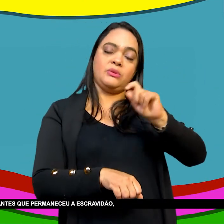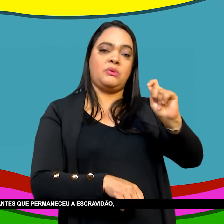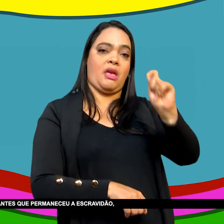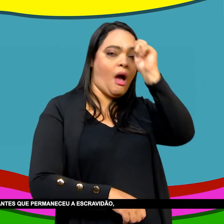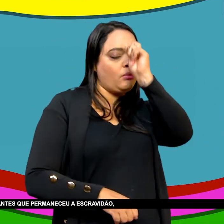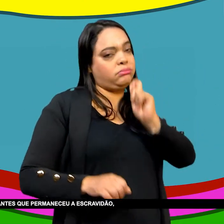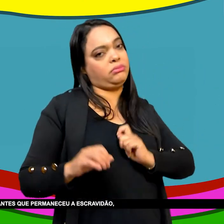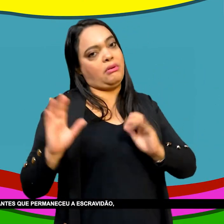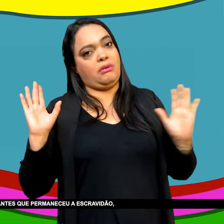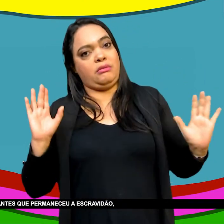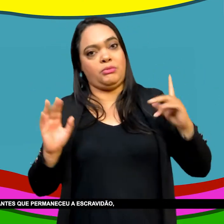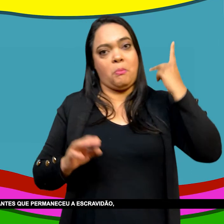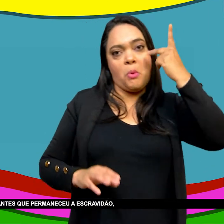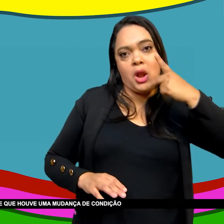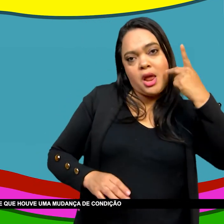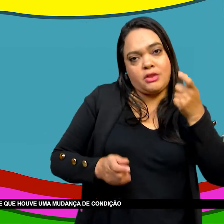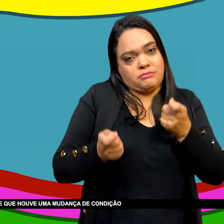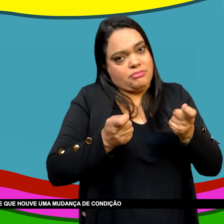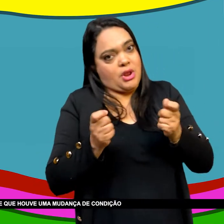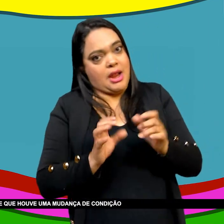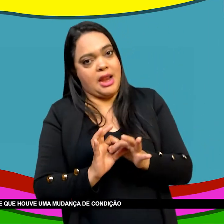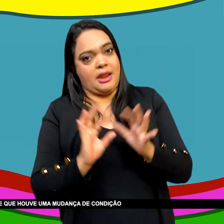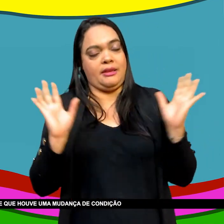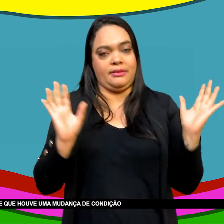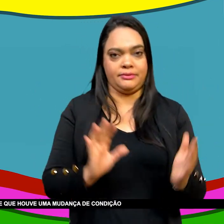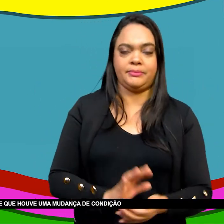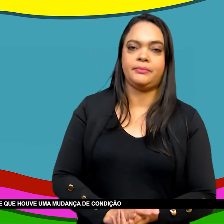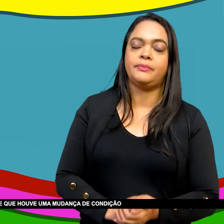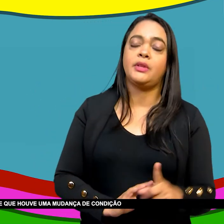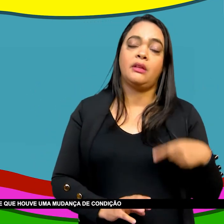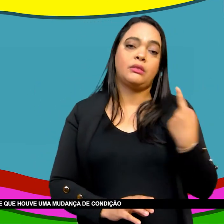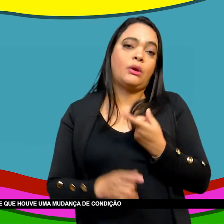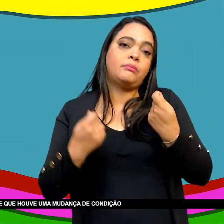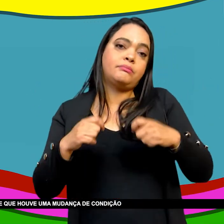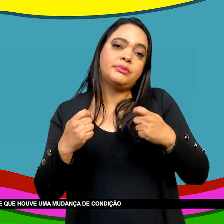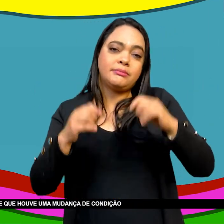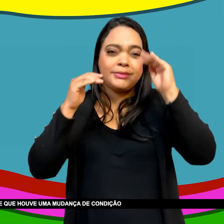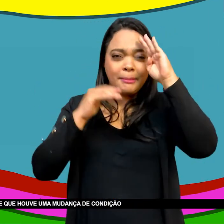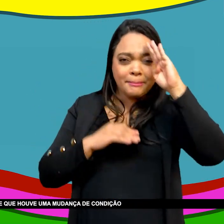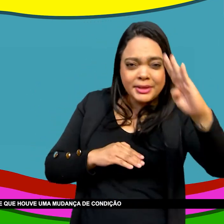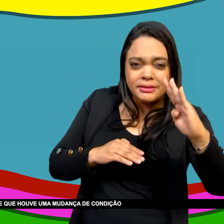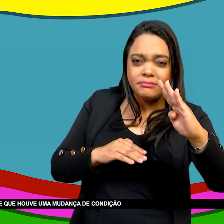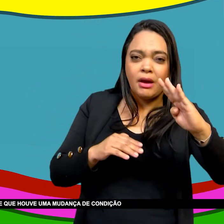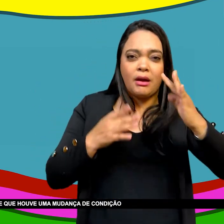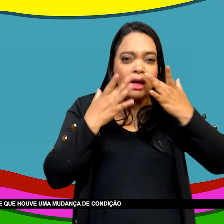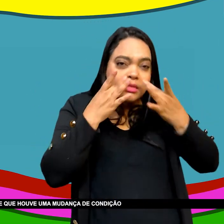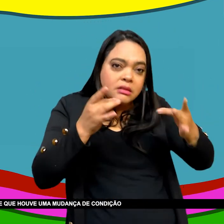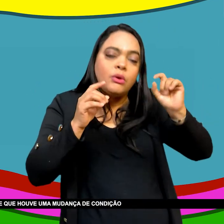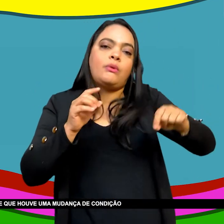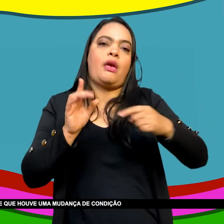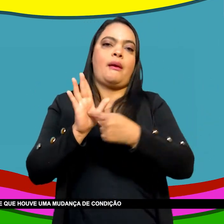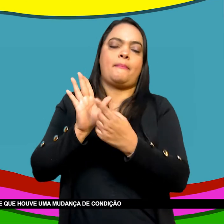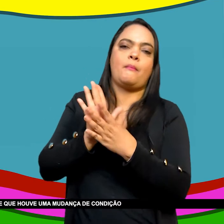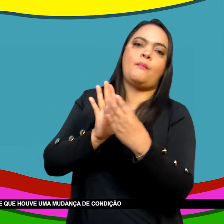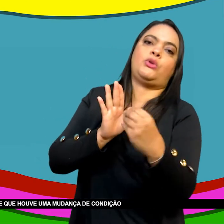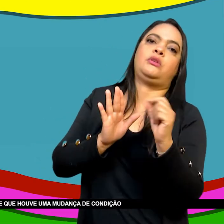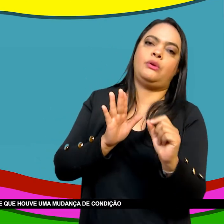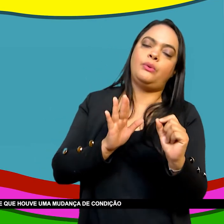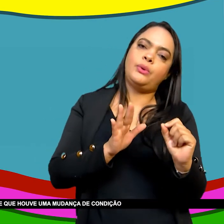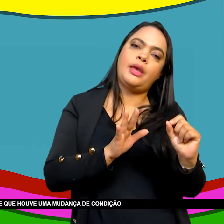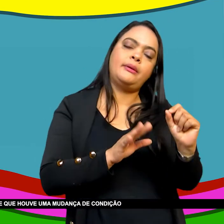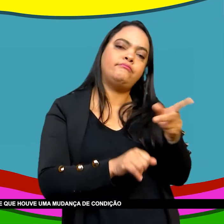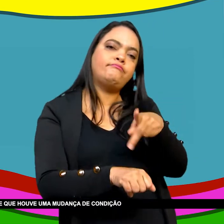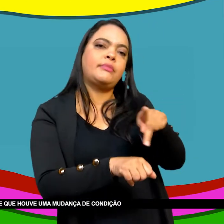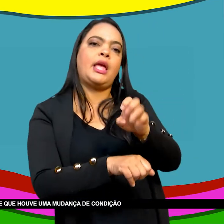Que permaneceu a escravidão Permaneceu o Estado monárquico Centralizador, etc E que houve uma